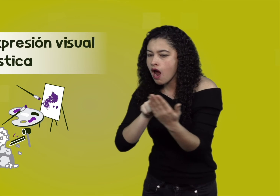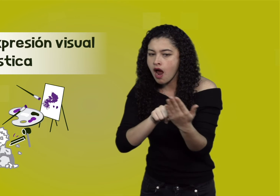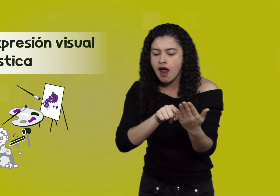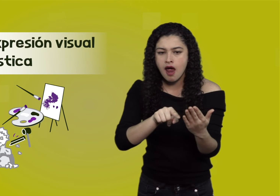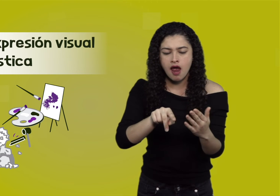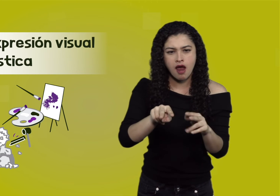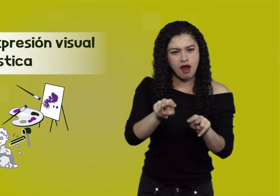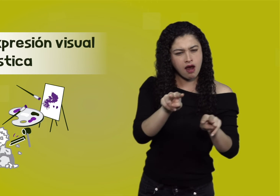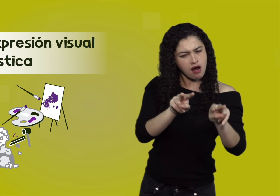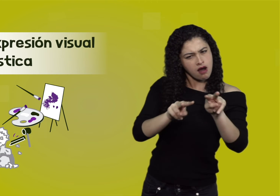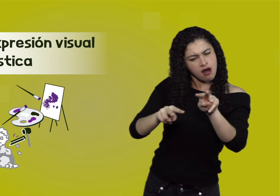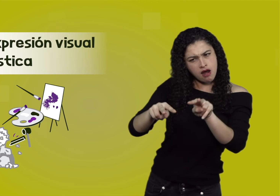artísticas